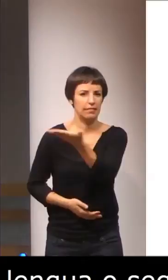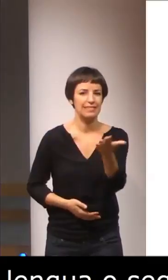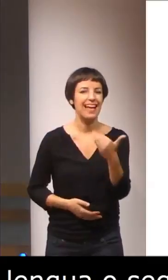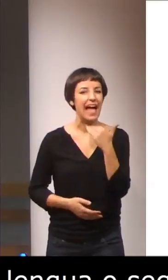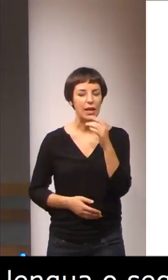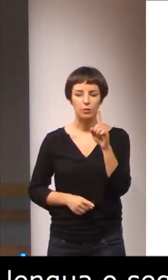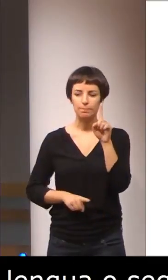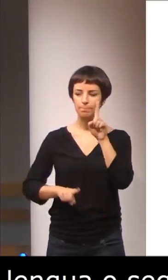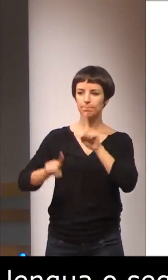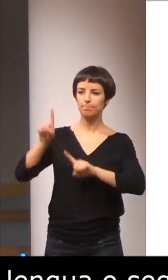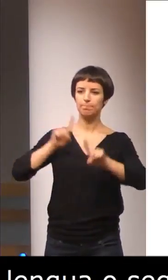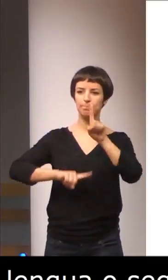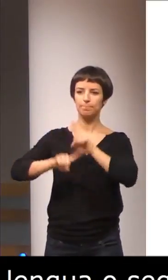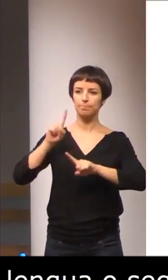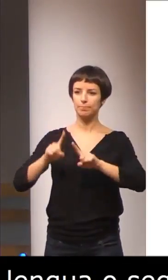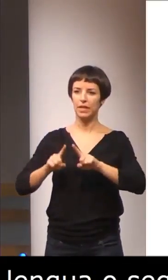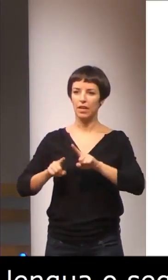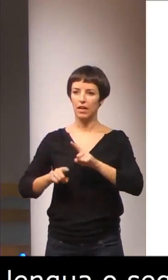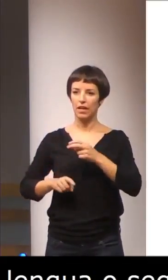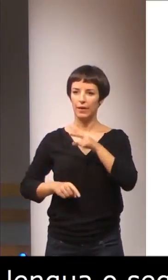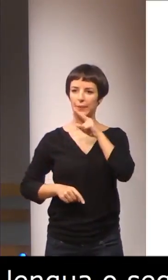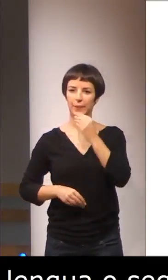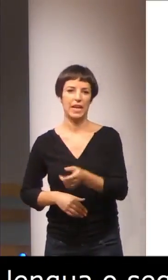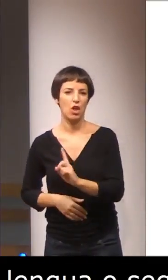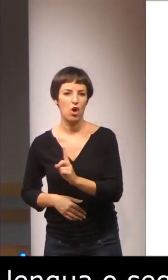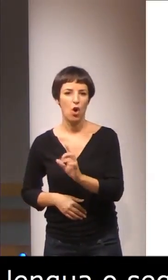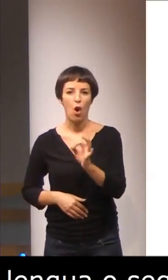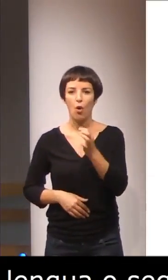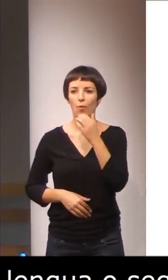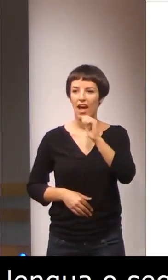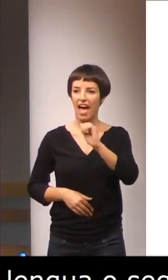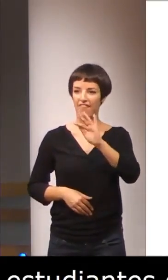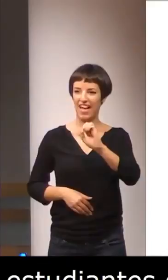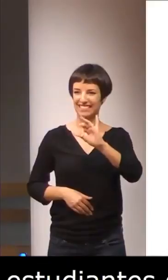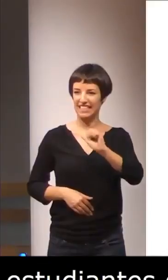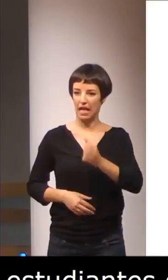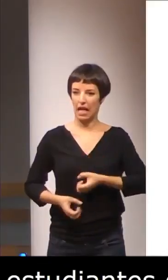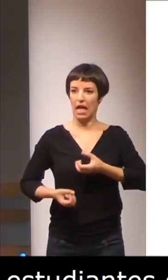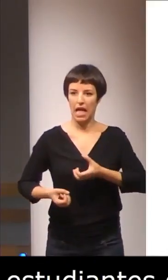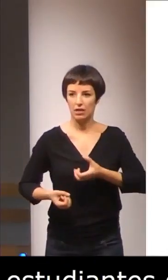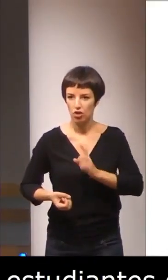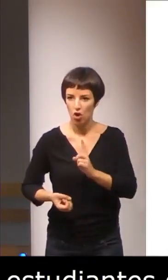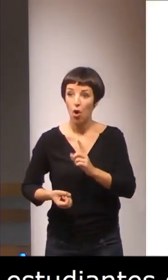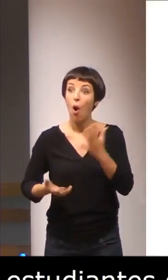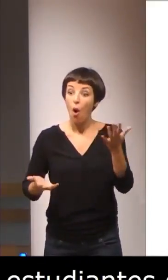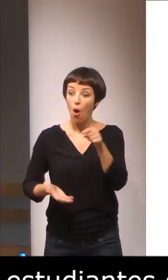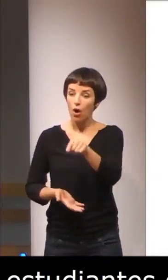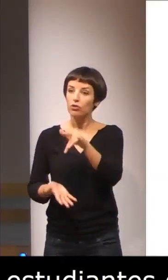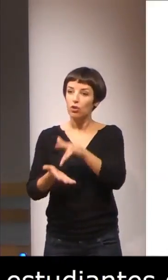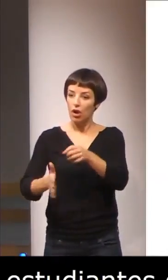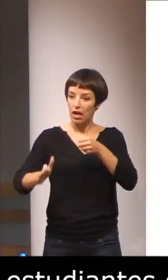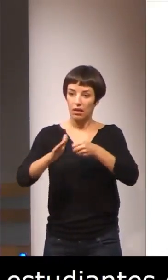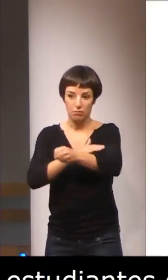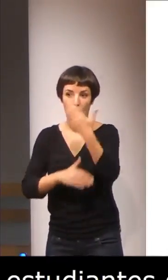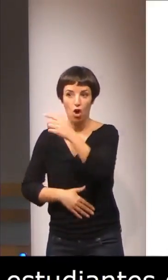alteración en la afonación o a causa de una fascia y han estado o están escolarizados en el modelo